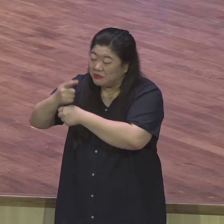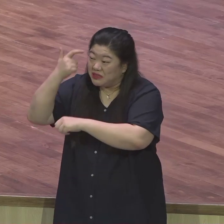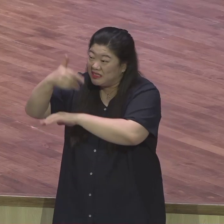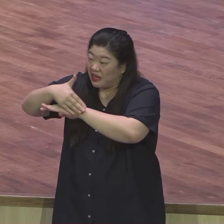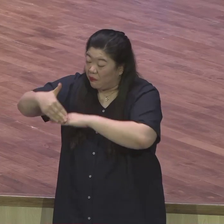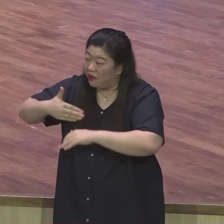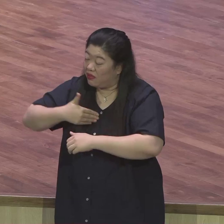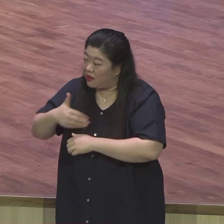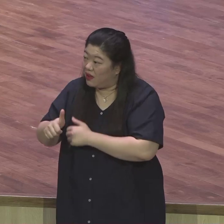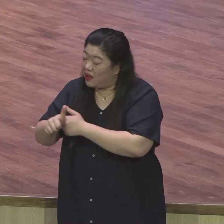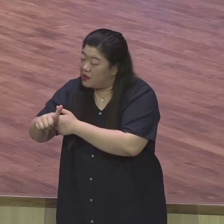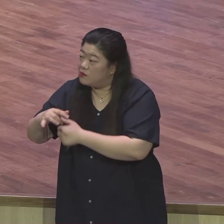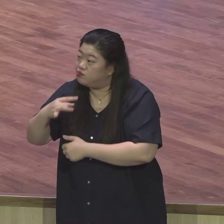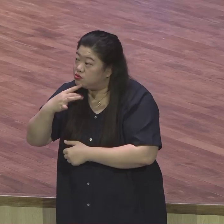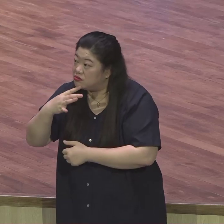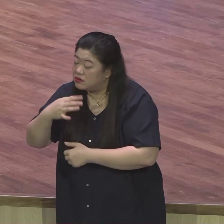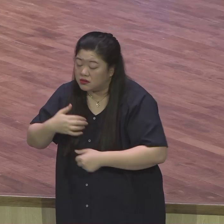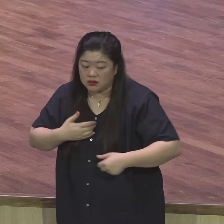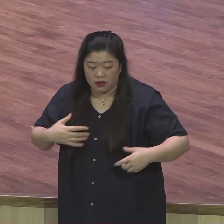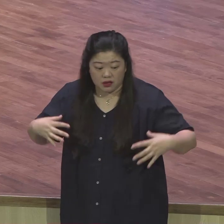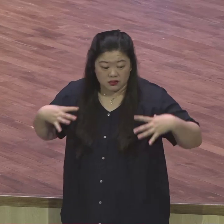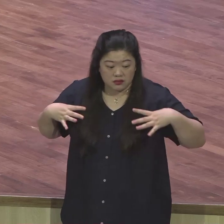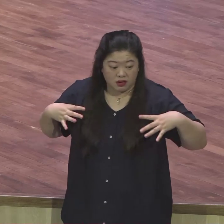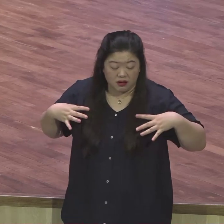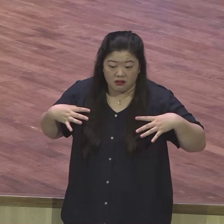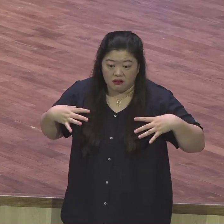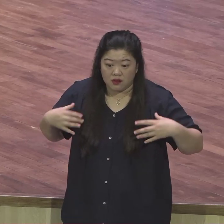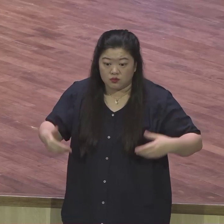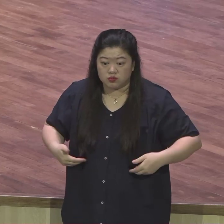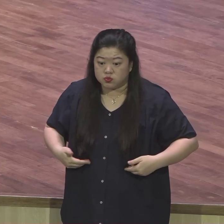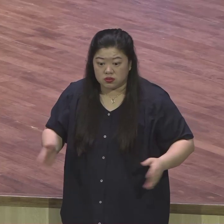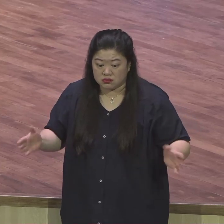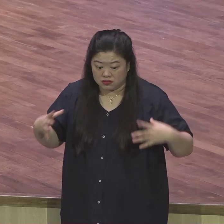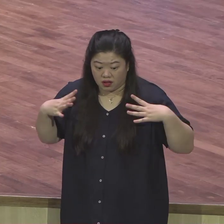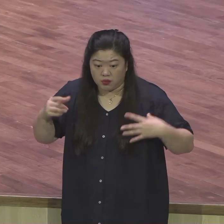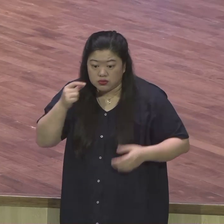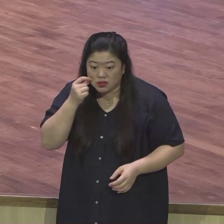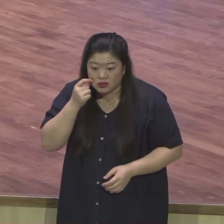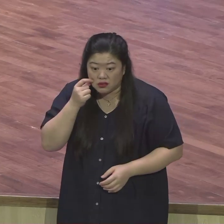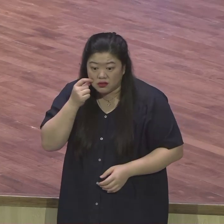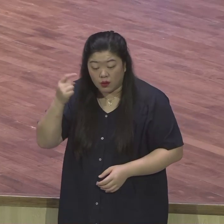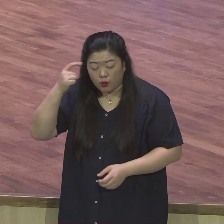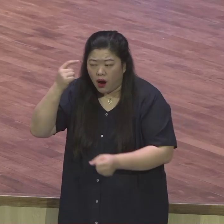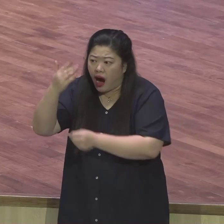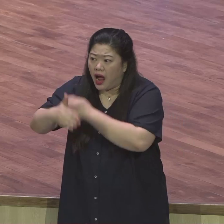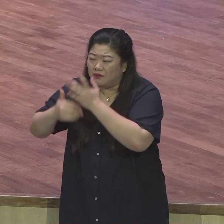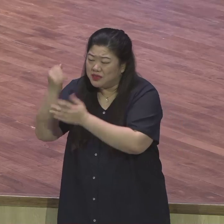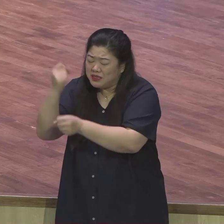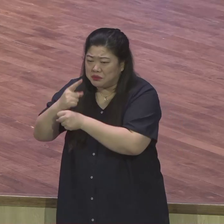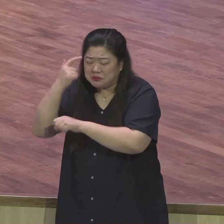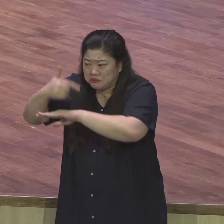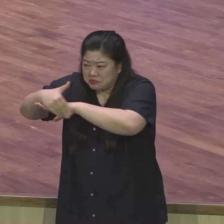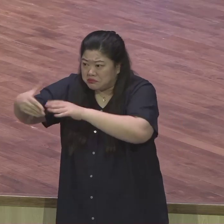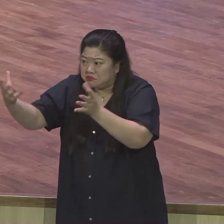뭐 그렇게 뭐 팔아 못하고 기준 것 없어요? 없어요? 하나님의 절대 괴기였다. 하나님이 하셨다.